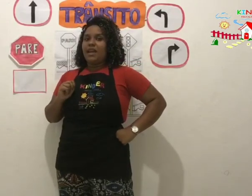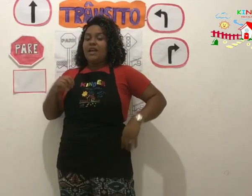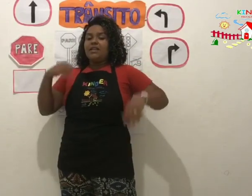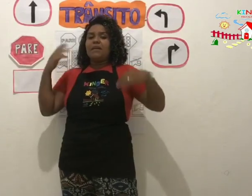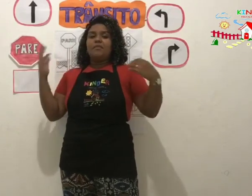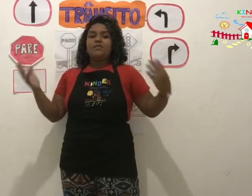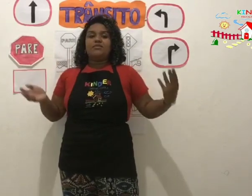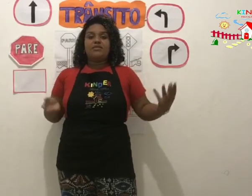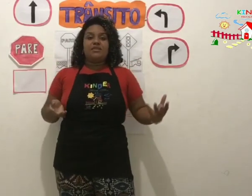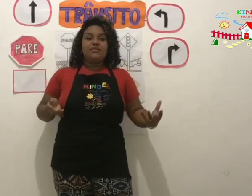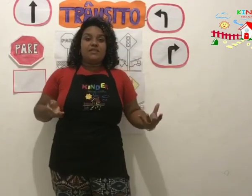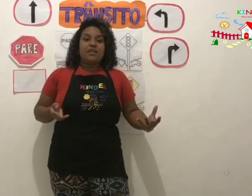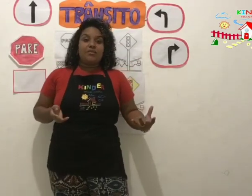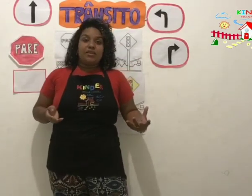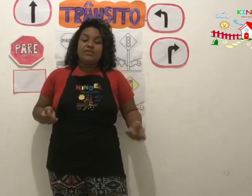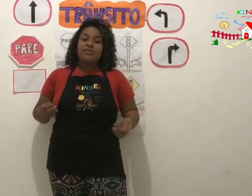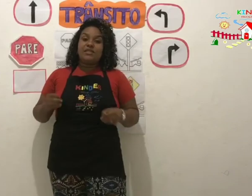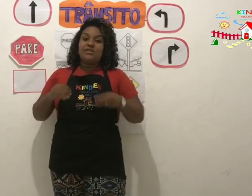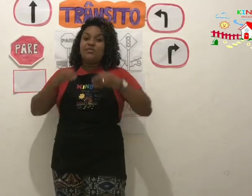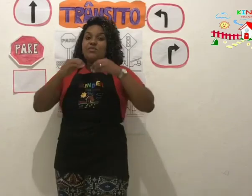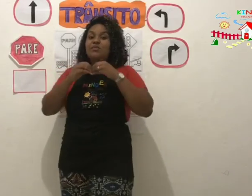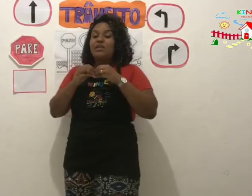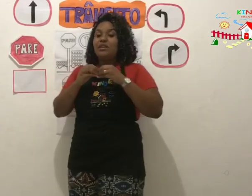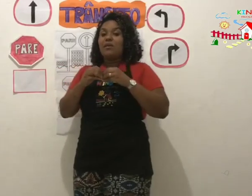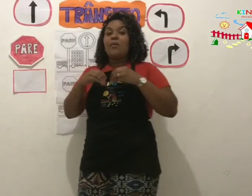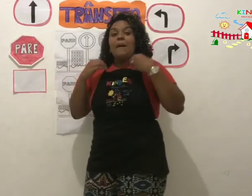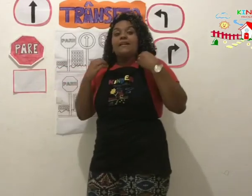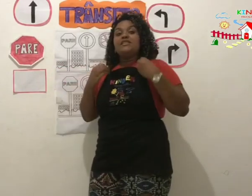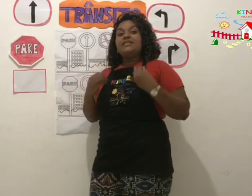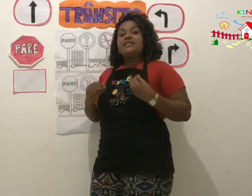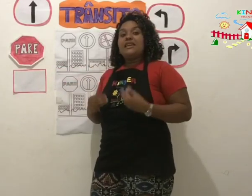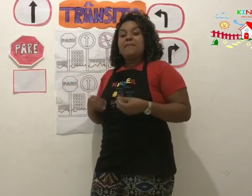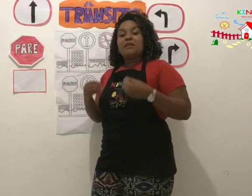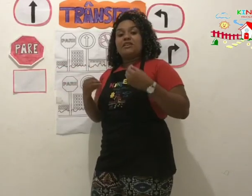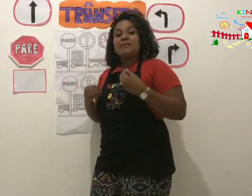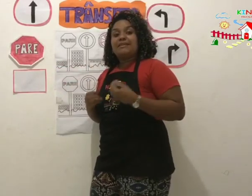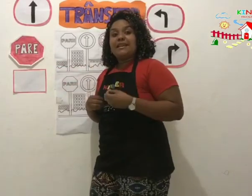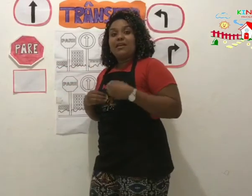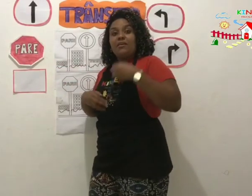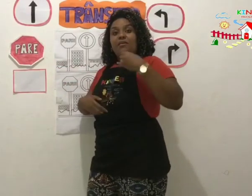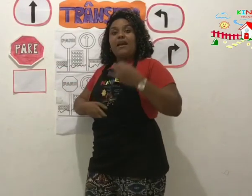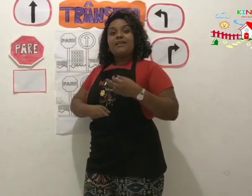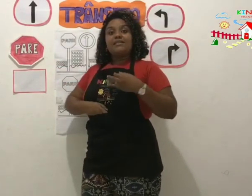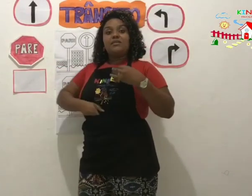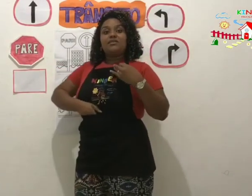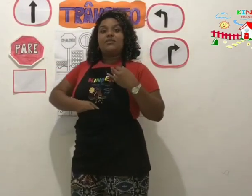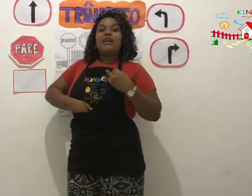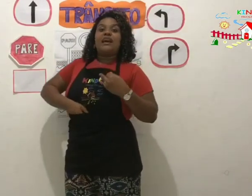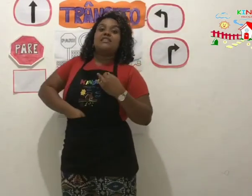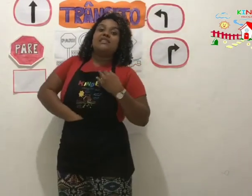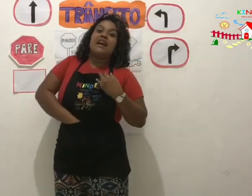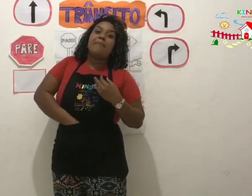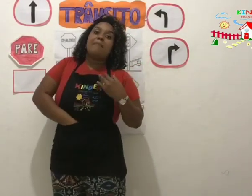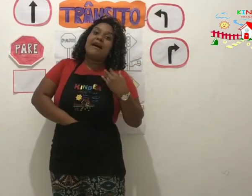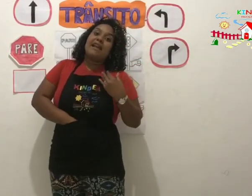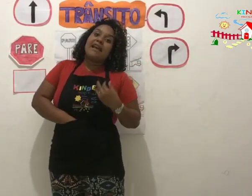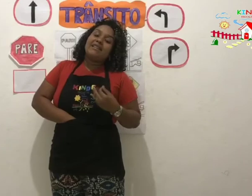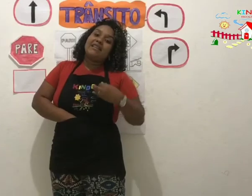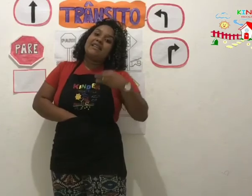Depois que vocês fizeram isso, vocês irão dizer para a tia Marcela quais são os lugares que aparecem